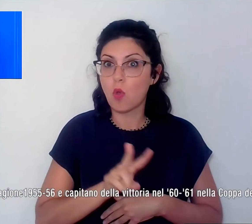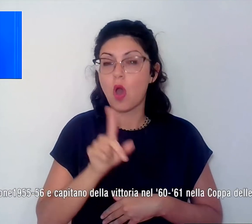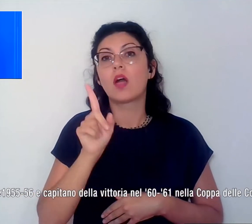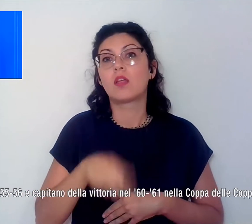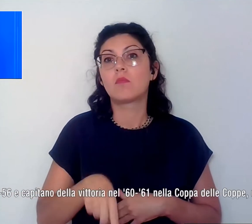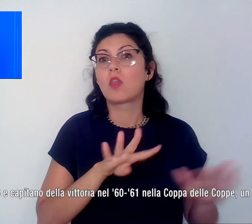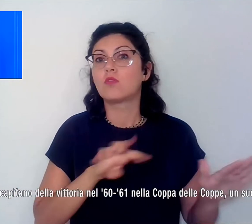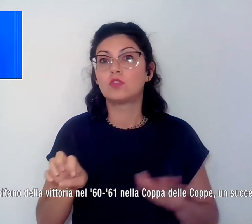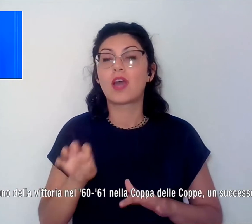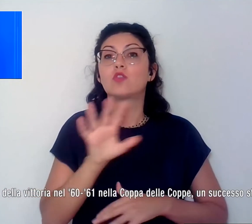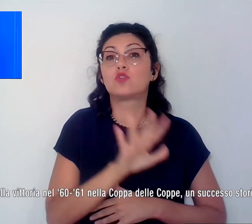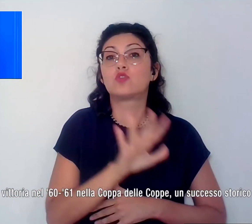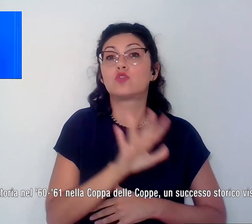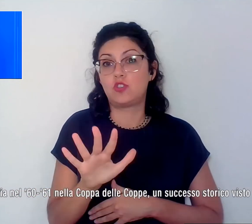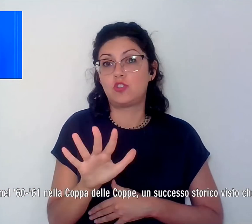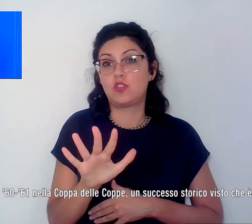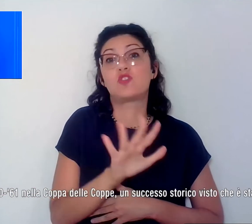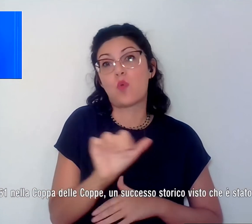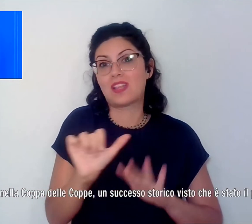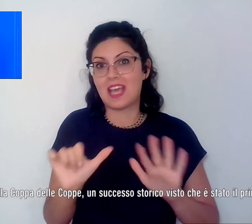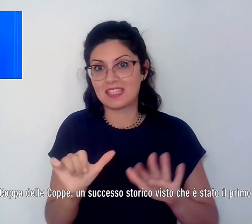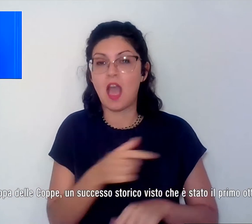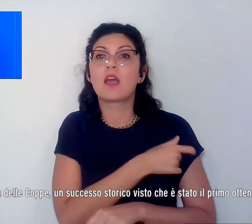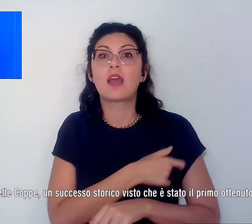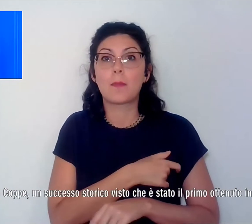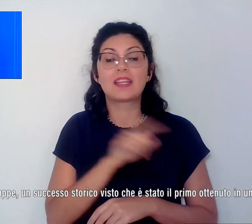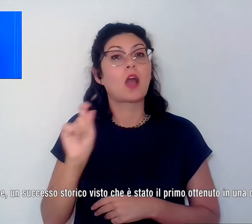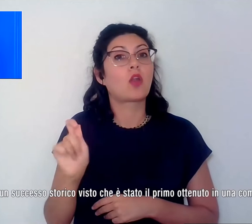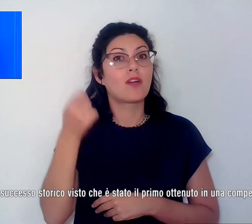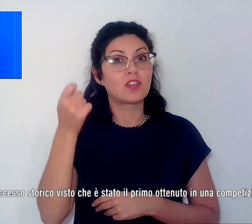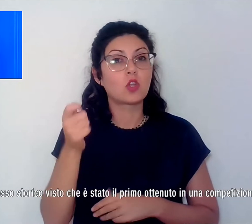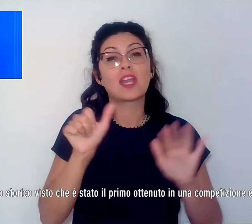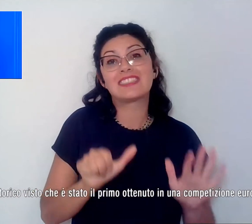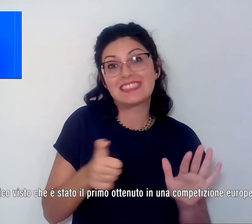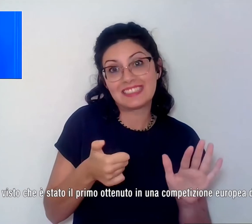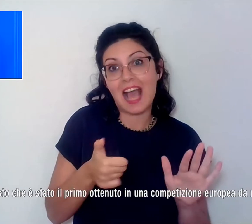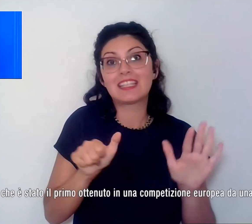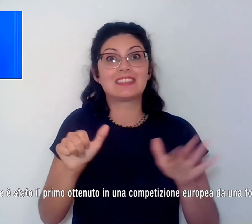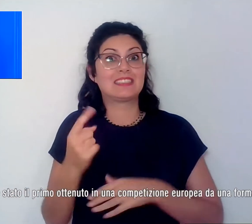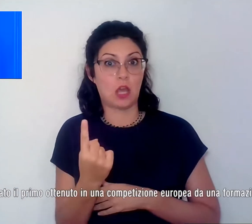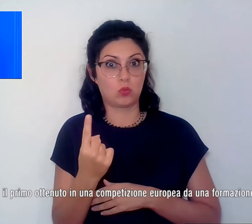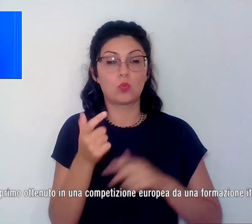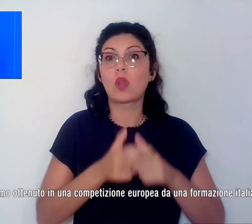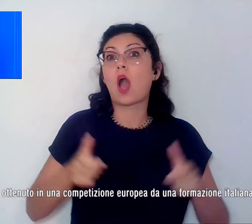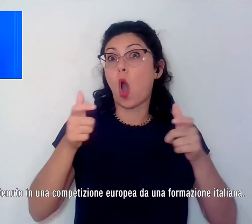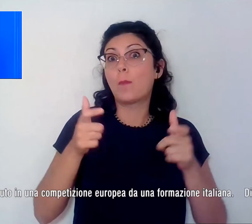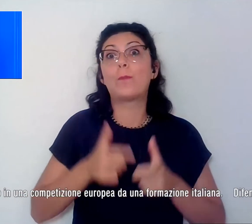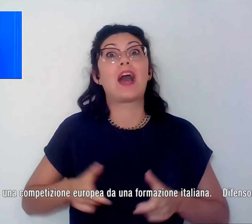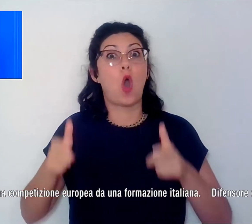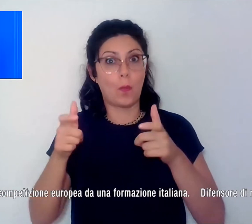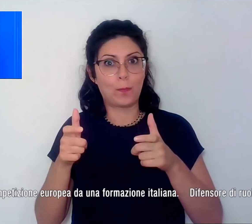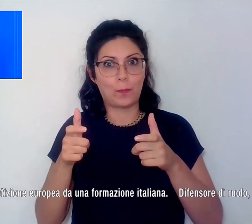-56 e capitano della vittoria del 60-61 nella Coppa delle Coppe. Un successo